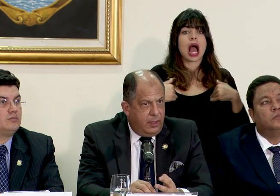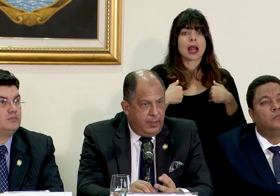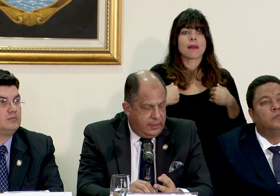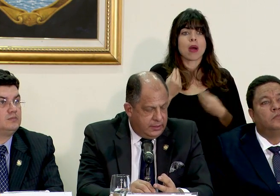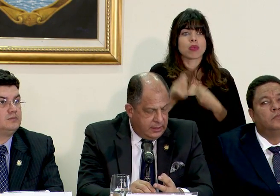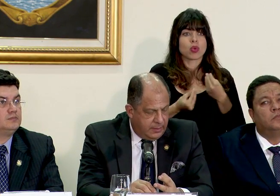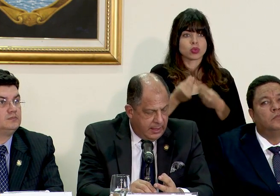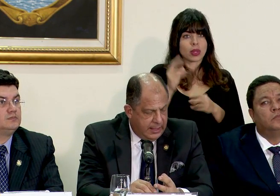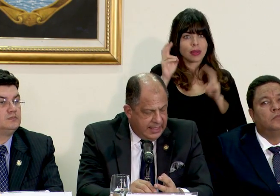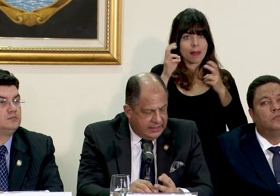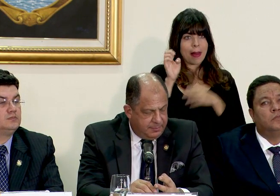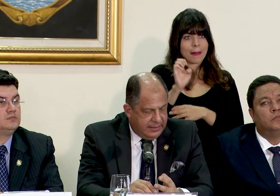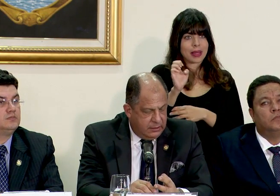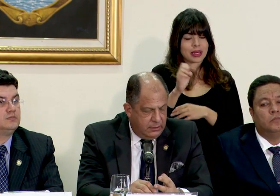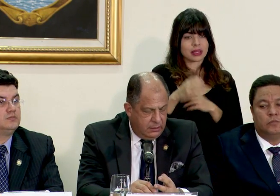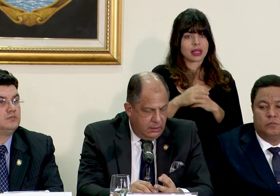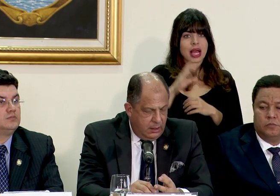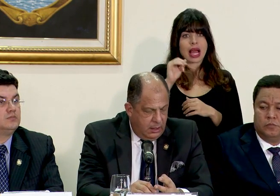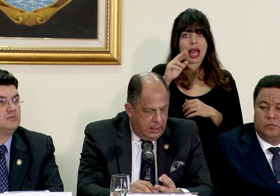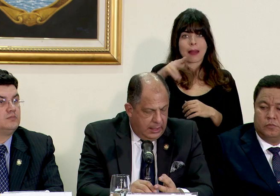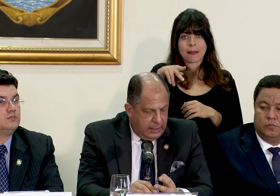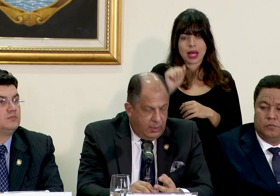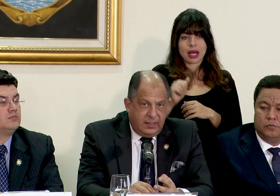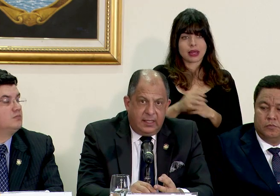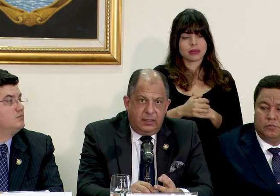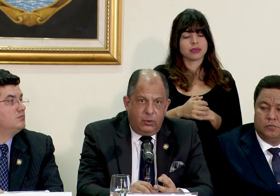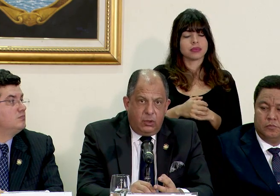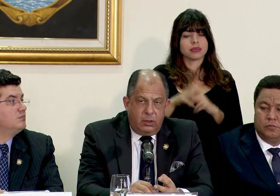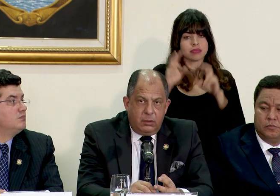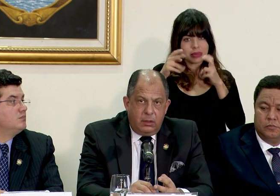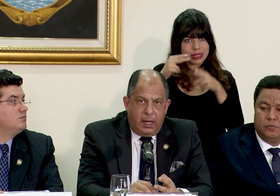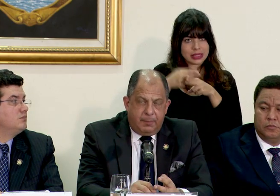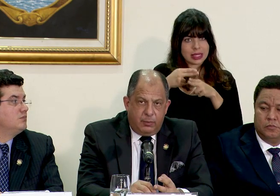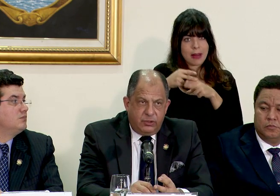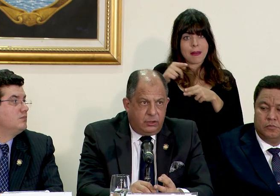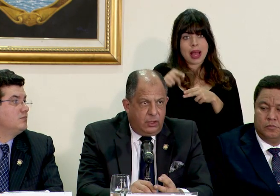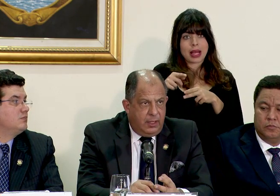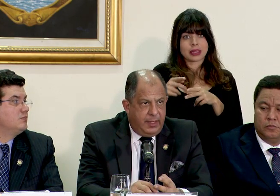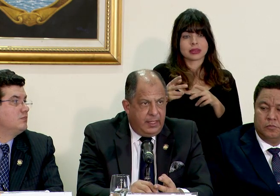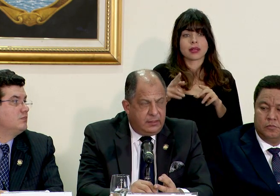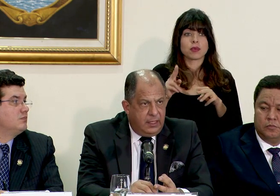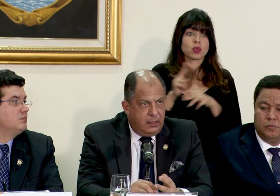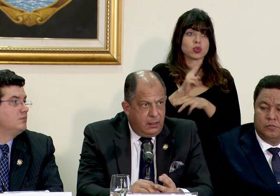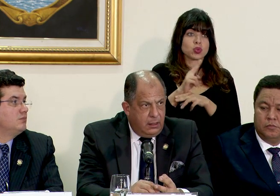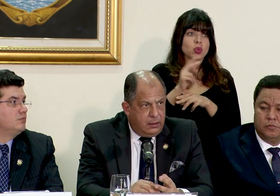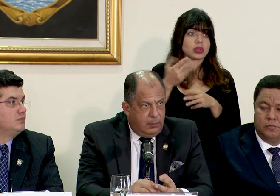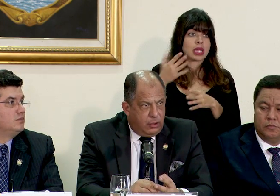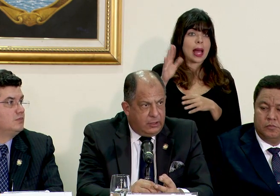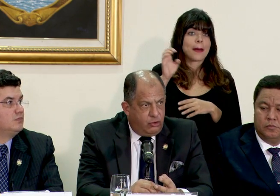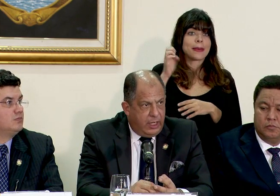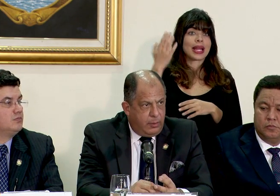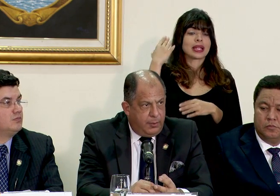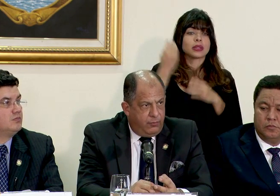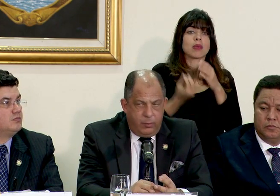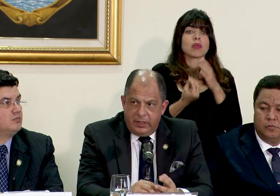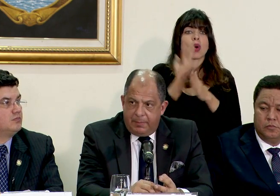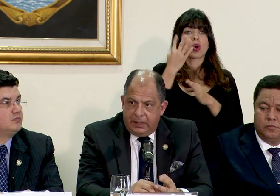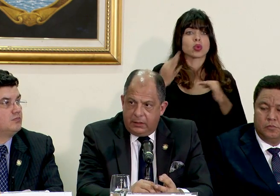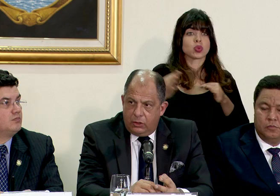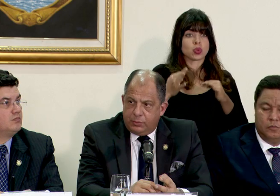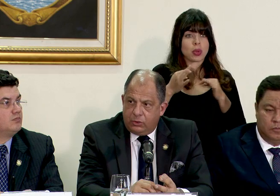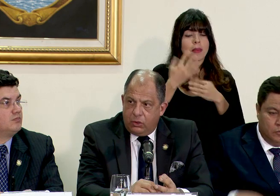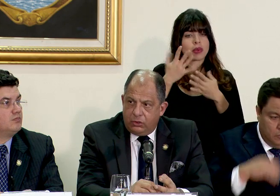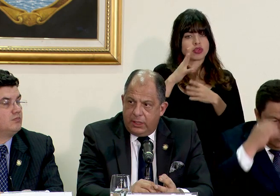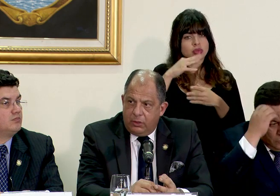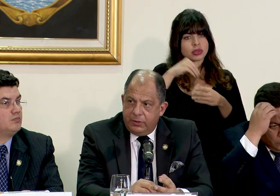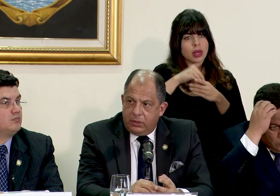producción en emergencias la llamada CATPAT en la cual se activó a propósito de la emergencia del volcán Turrialba pero forma ya